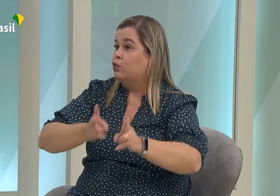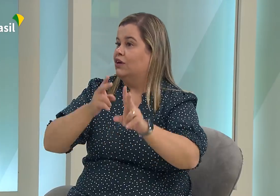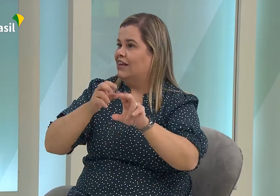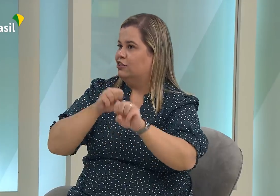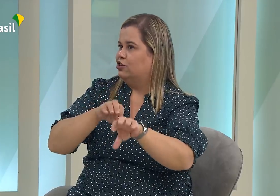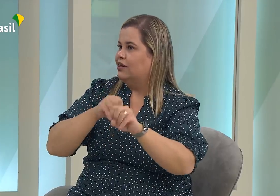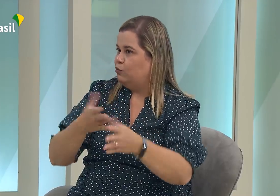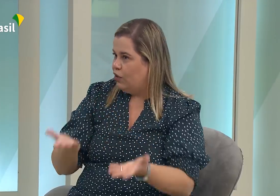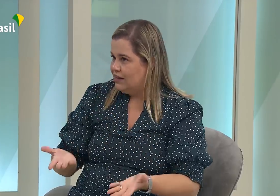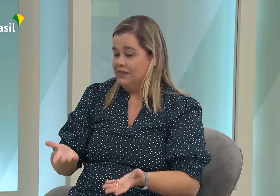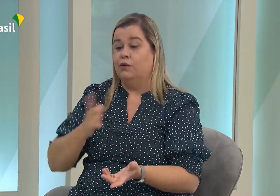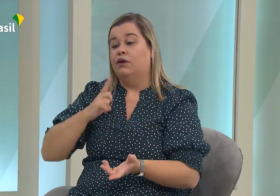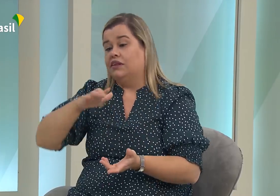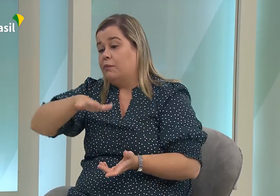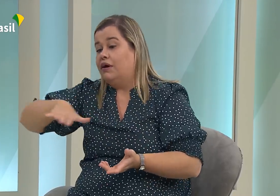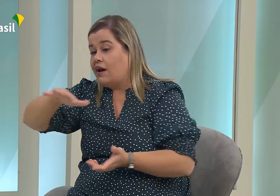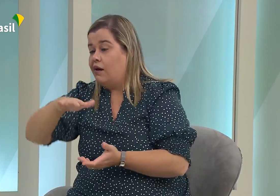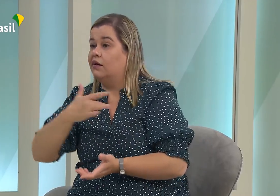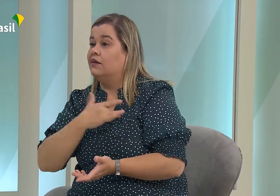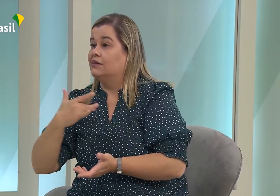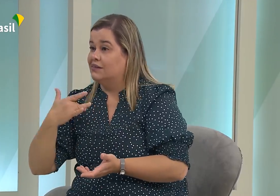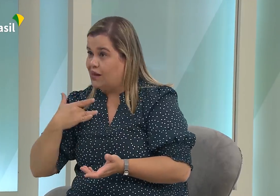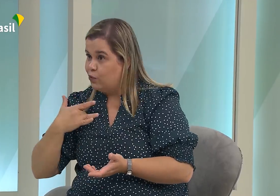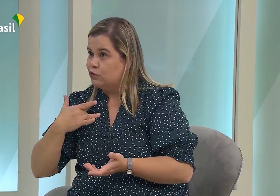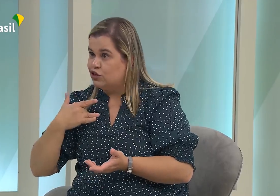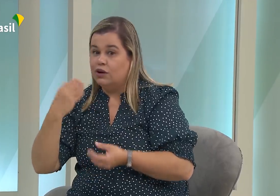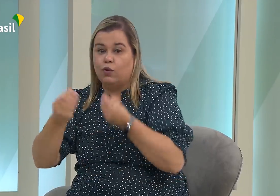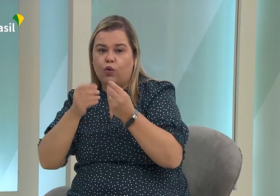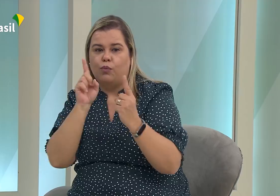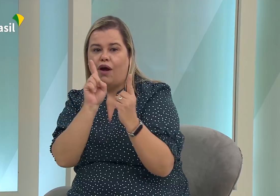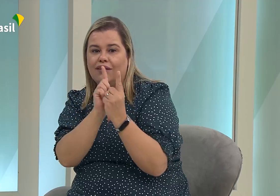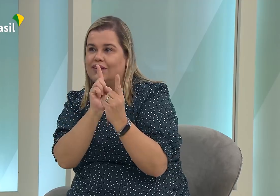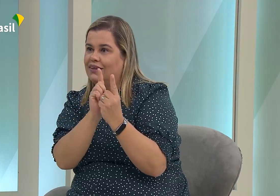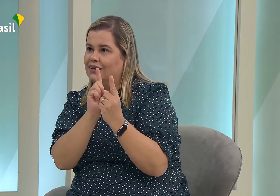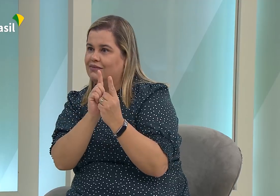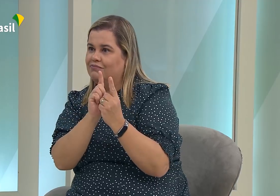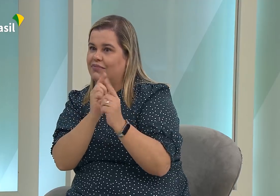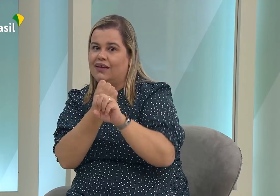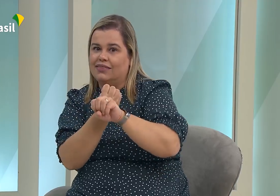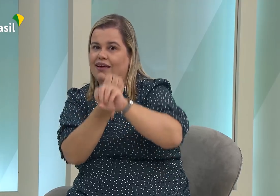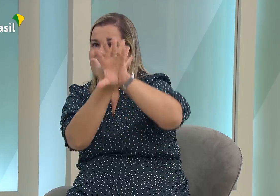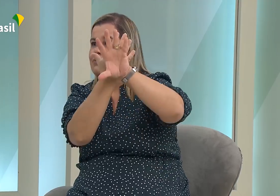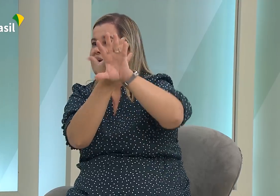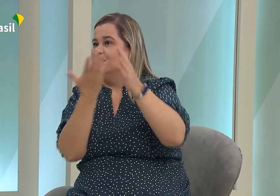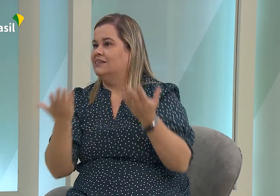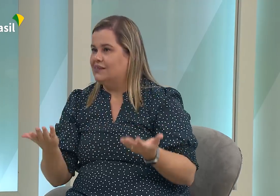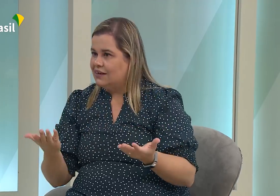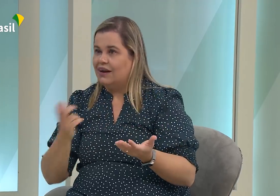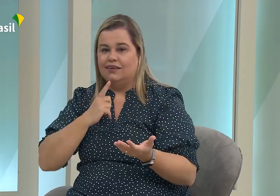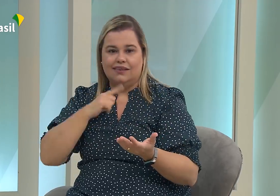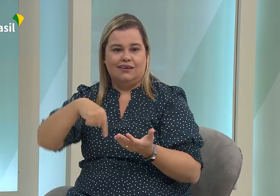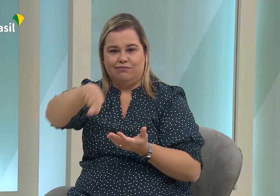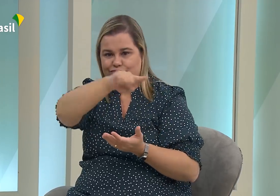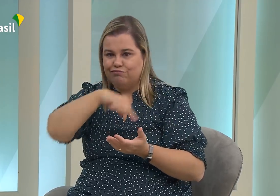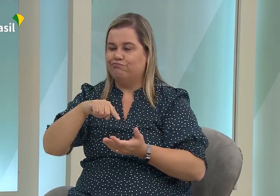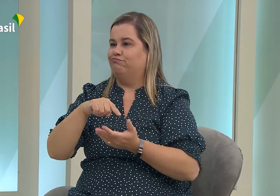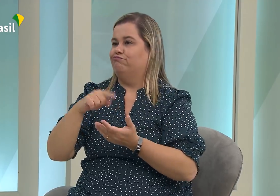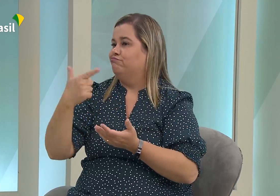educação também, como dar continuidade ao ensino. Na área da saúde, como atender uma pessoa com deficiência?